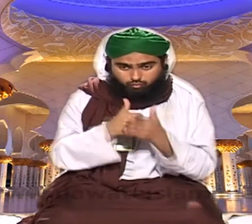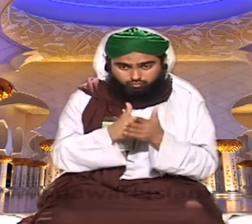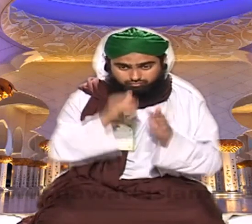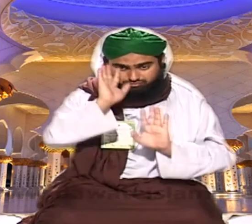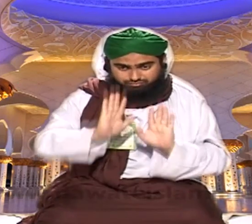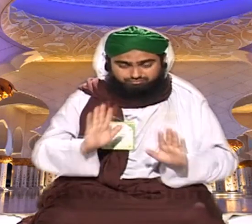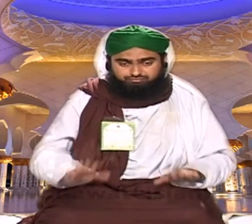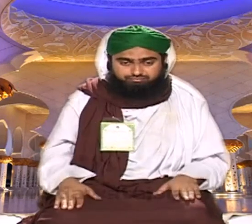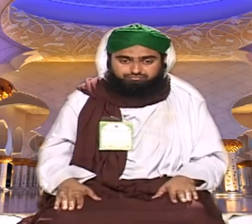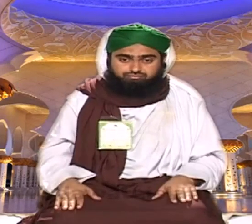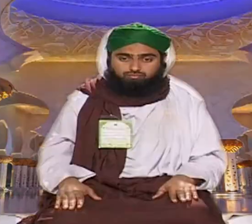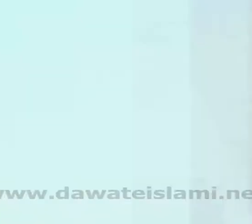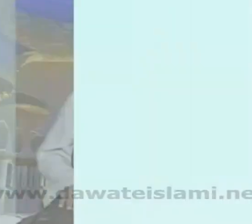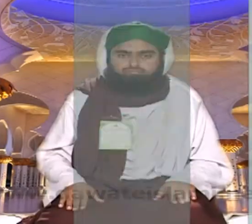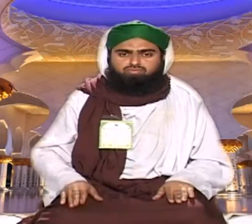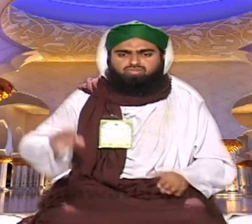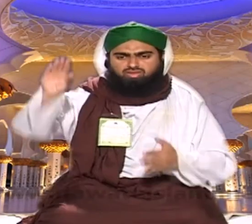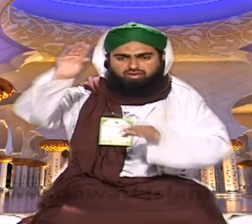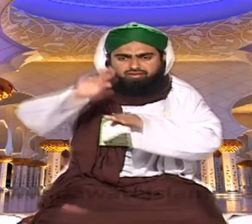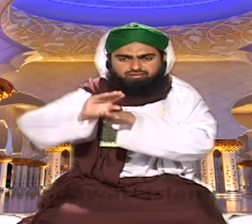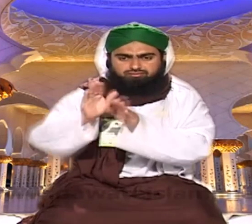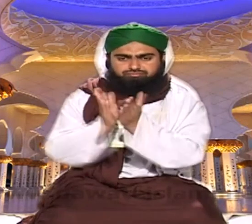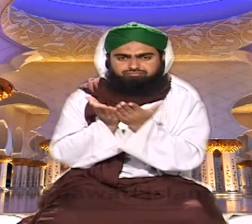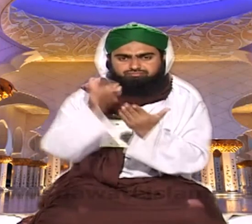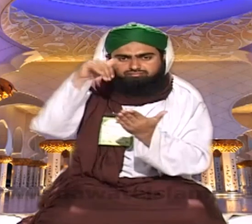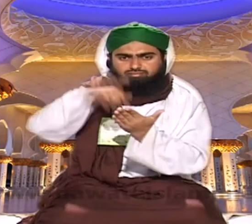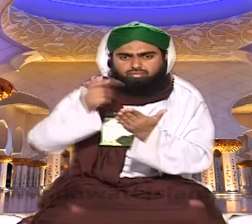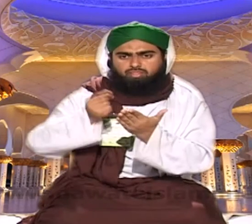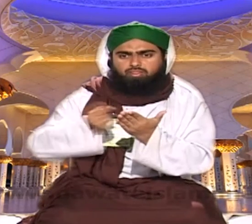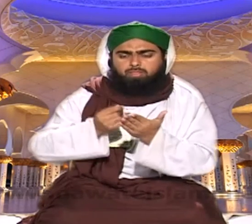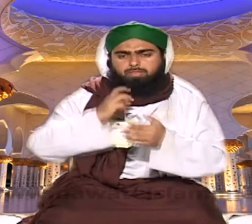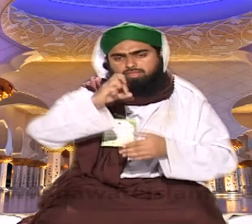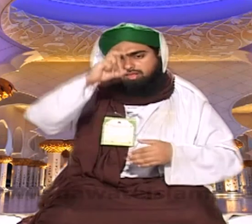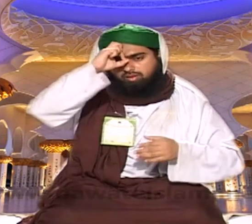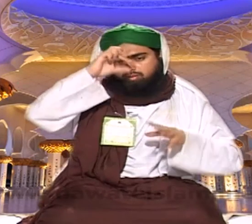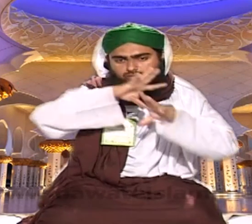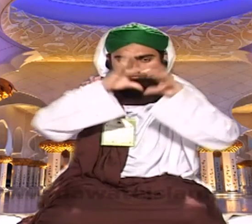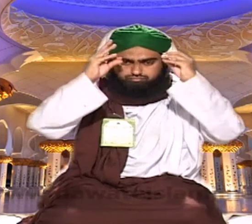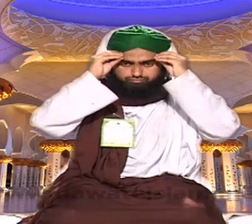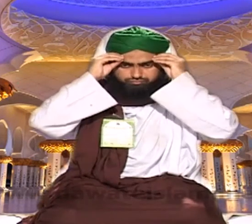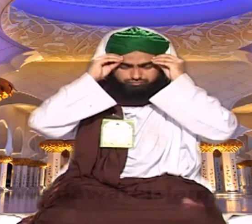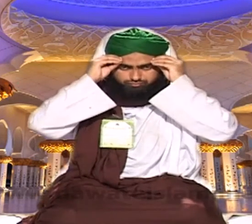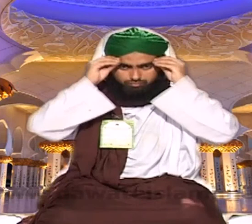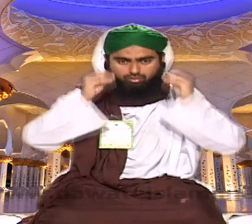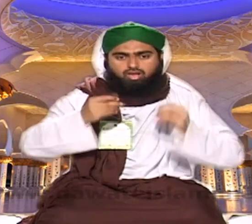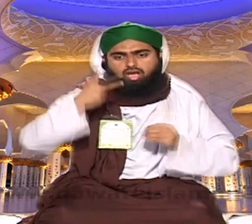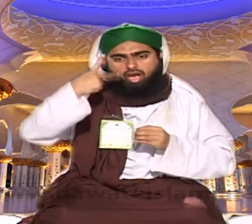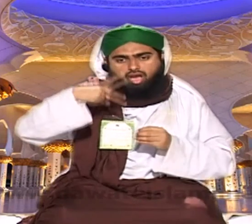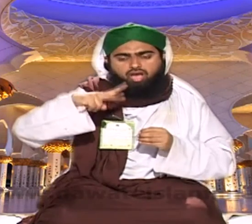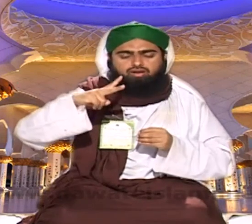ہے کہ آپ کوشش کیا کریں گے قررتبالغیون میں حضرت فقیح عبالدیس سمر صندیر رحمت